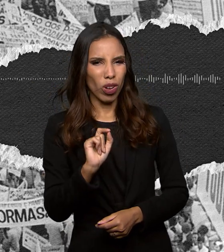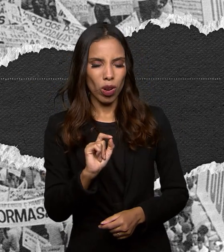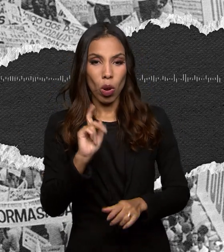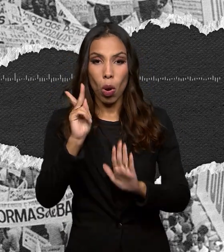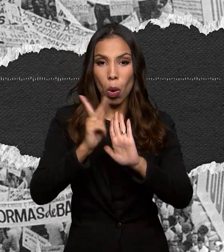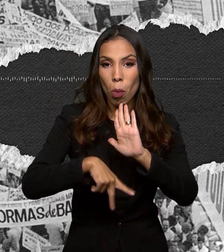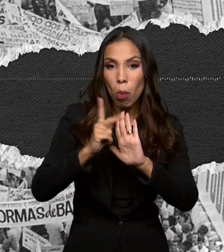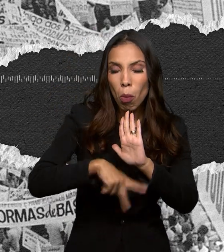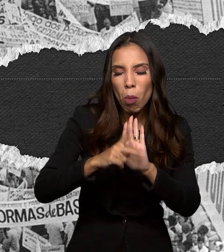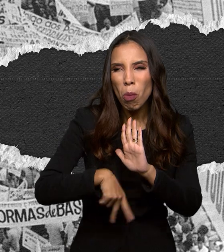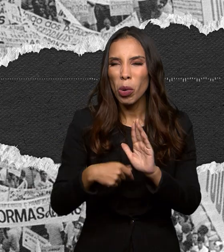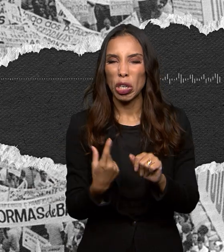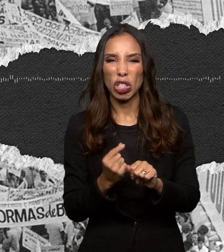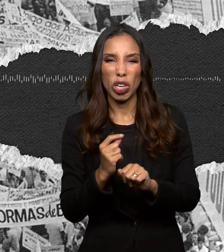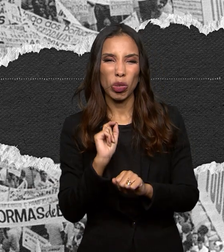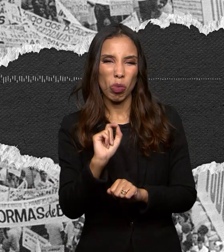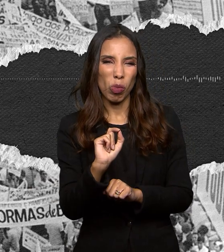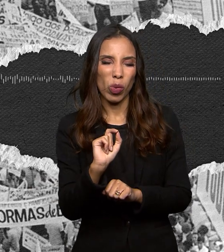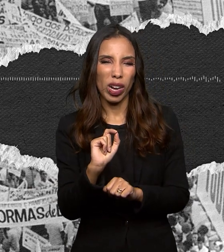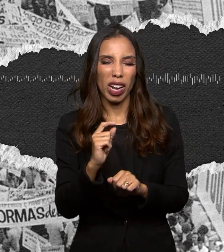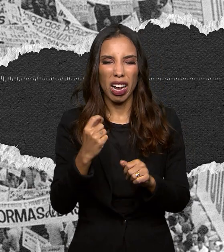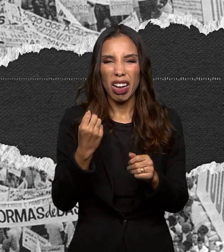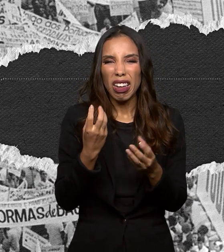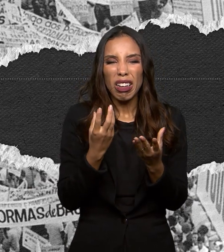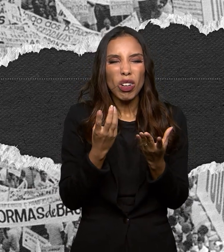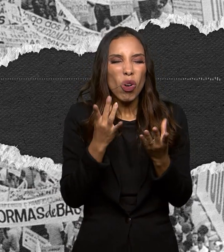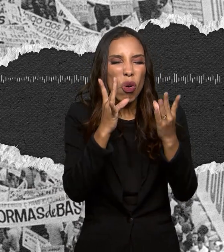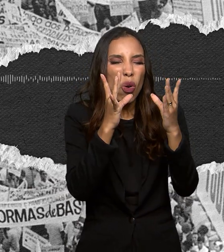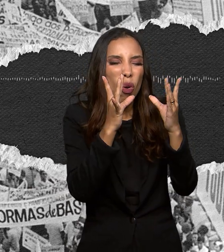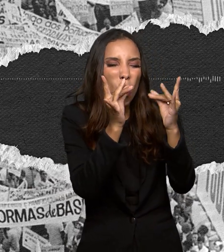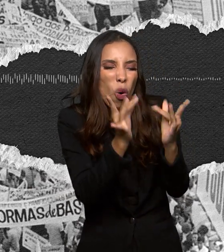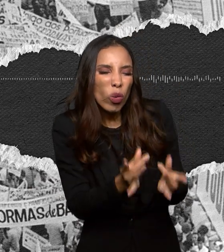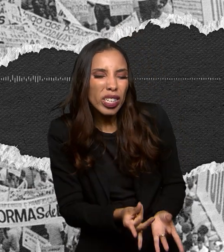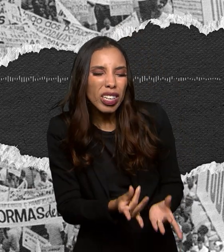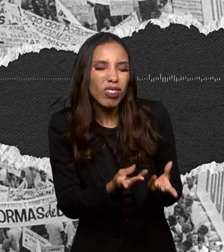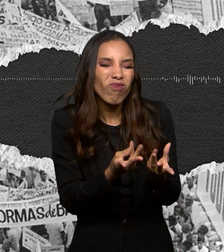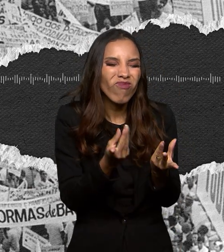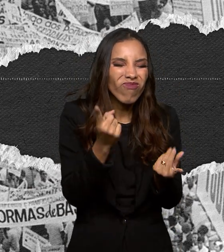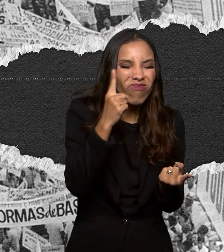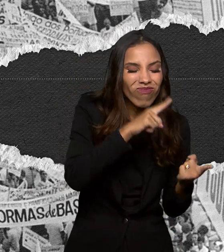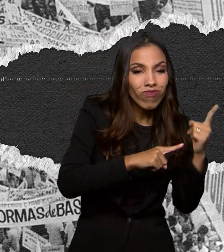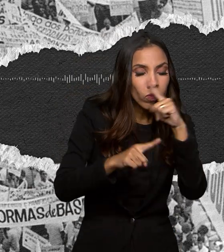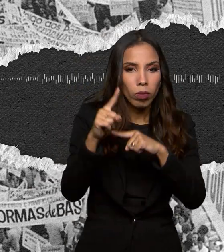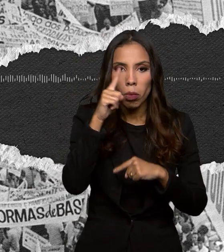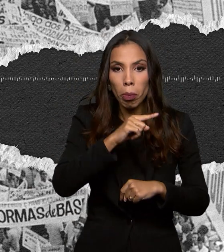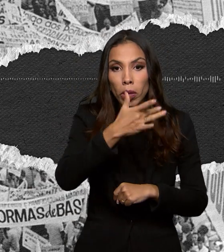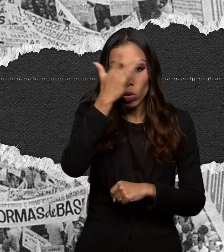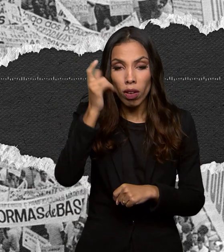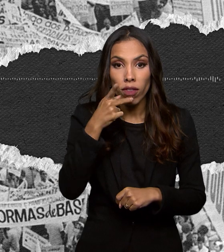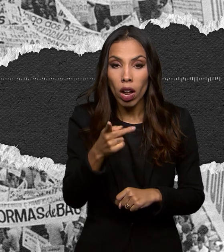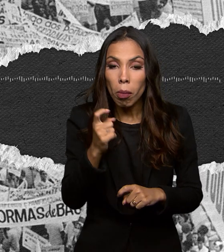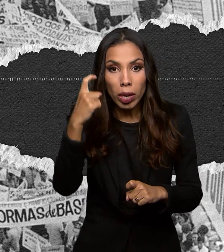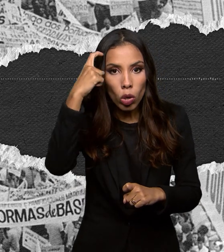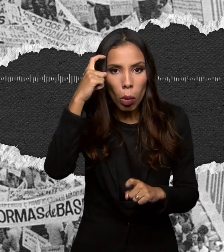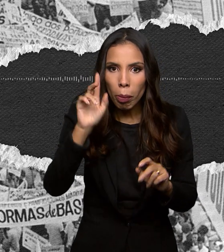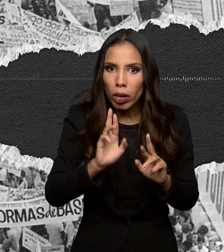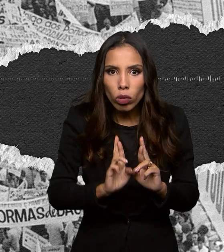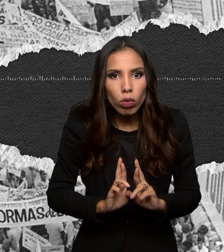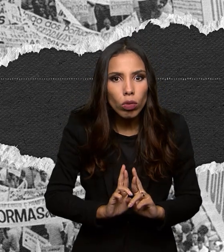retórico, um conteúdo pouco preciso. Eu penso ao contrário. O programa das reformas de base, caso aplicado,